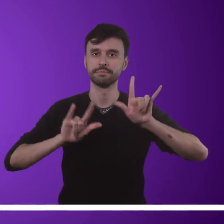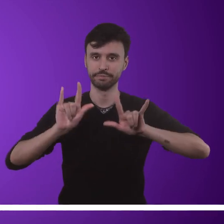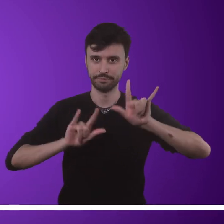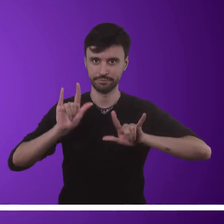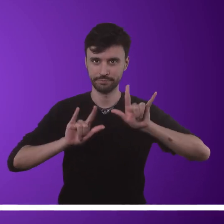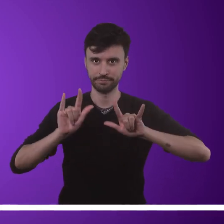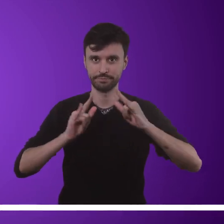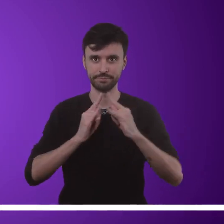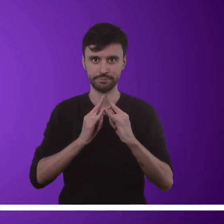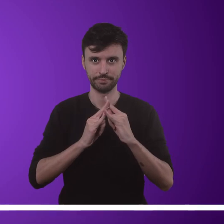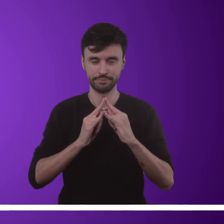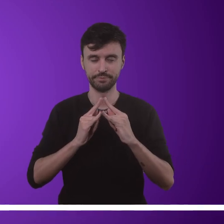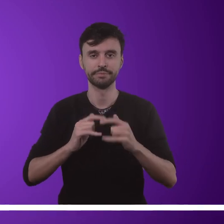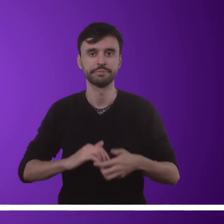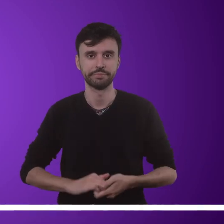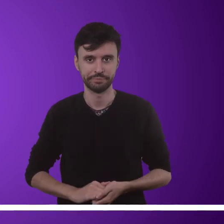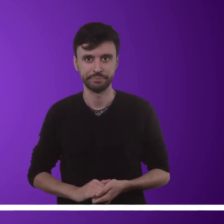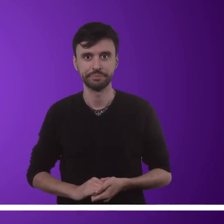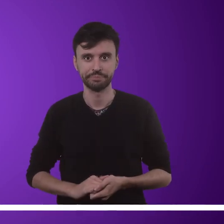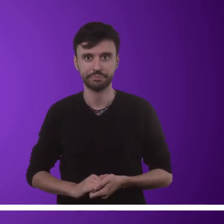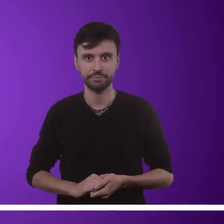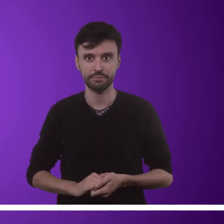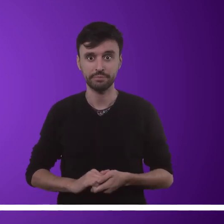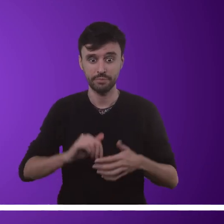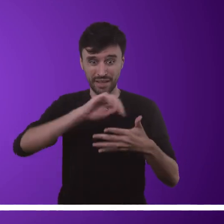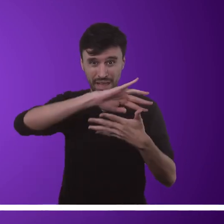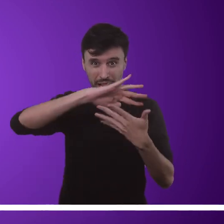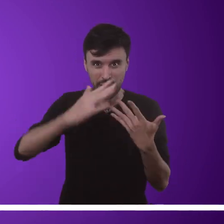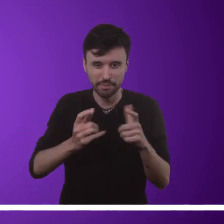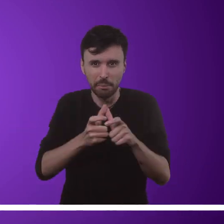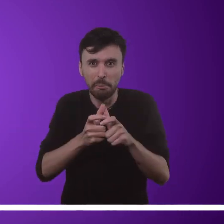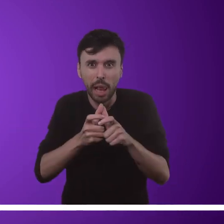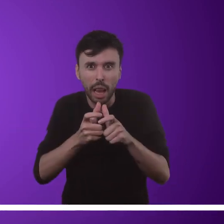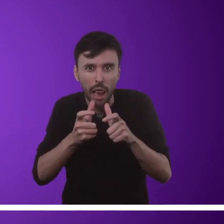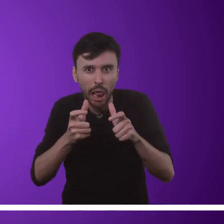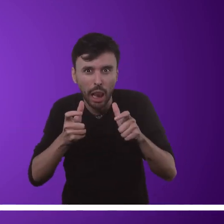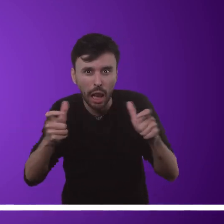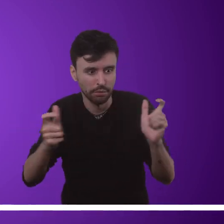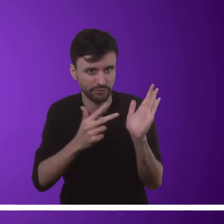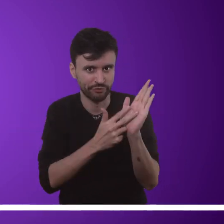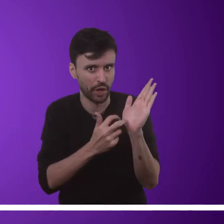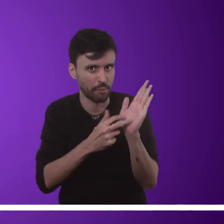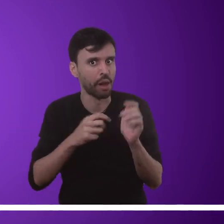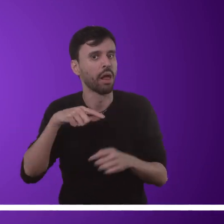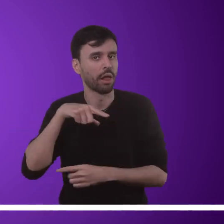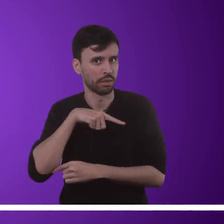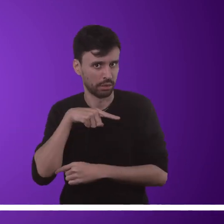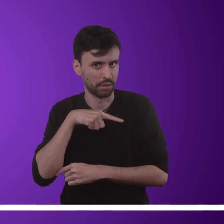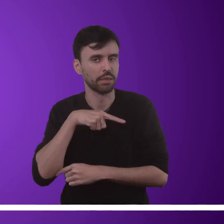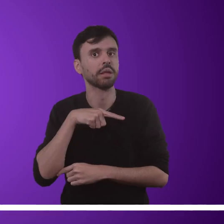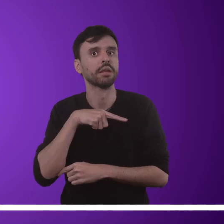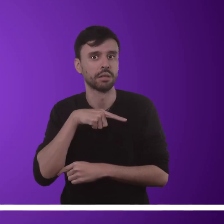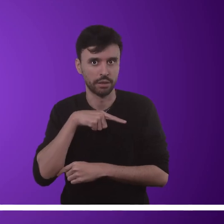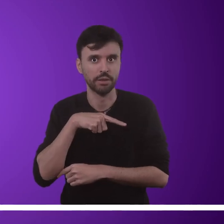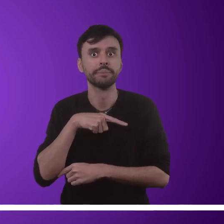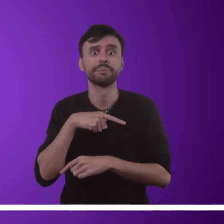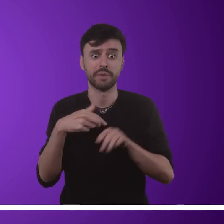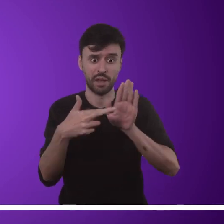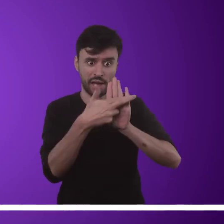A Libras tem um léxico muito amplo. Esse número de palavras cresce a cada dia. Além disso, a língua